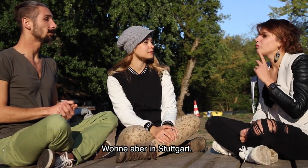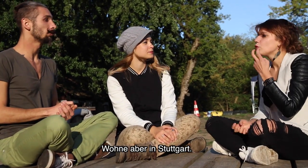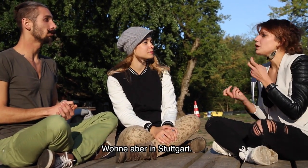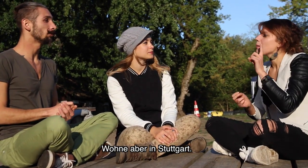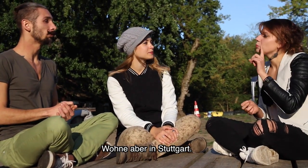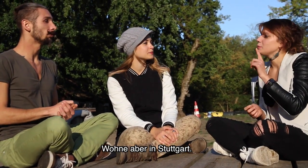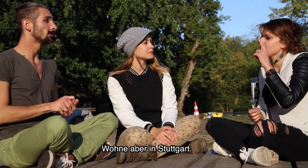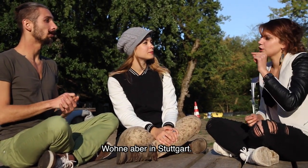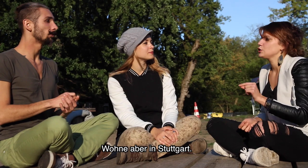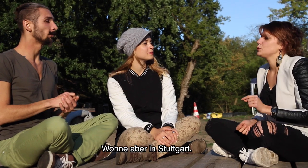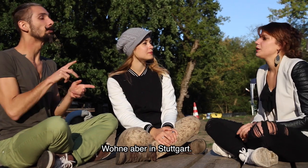wohnen aber mit der Technik-Schule.